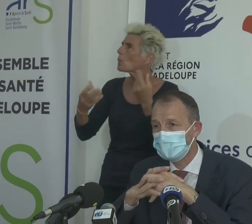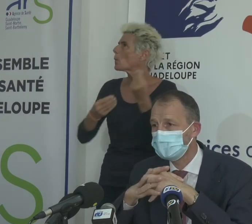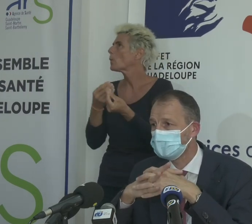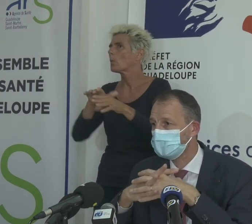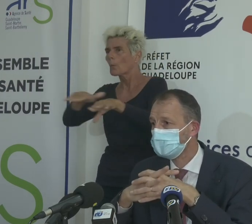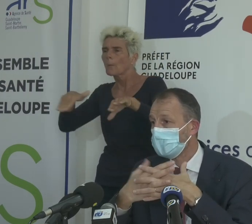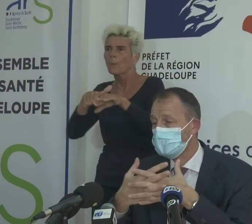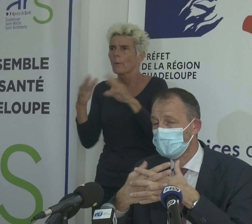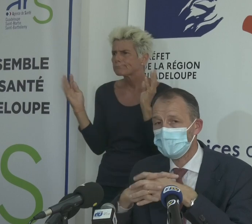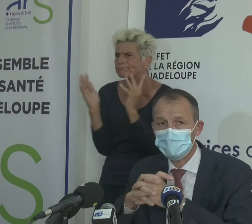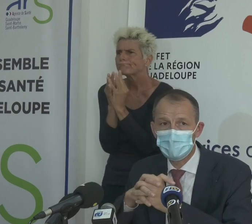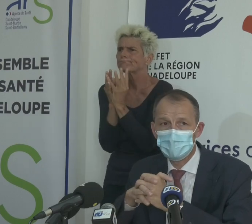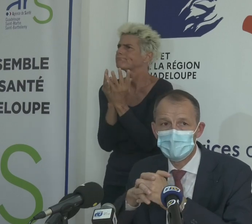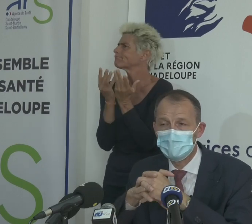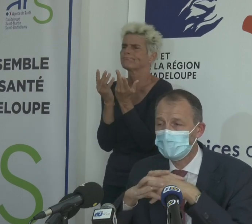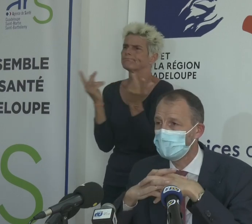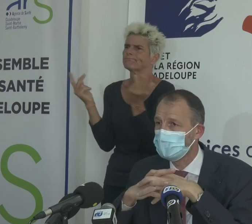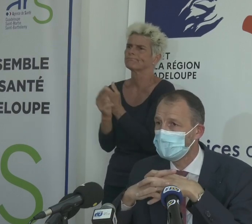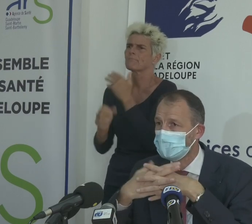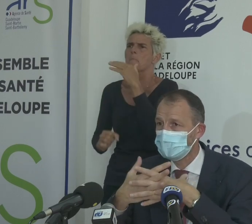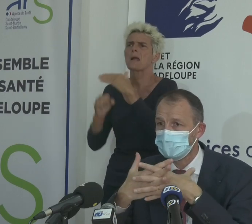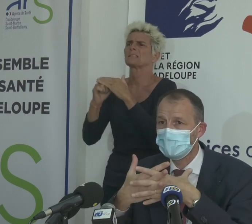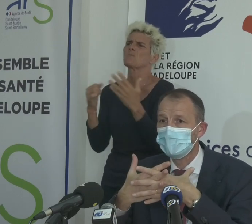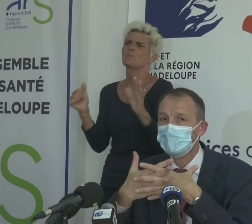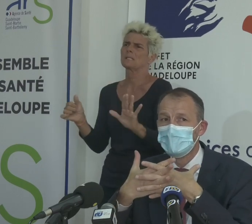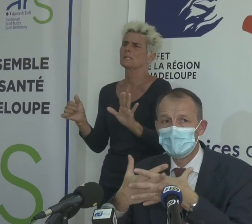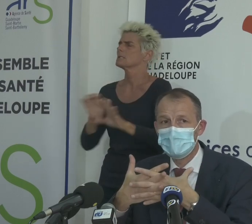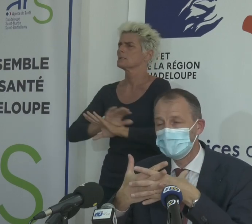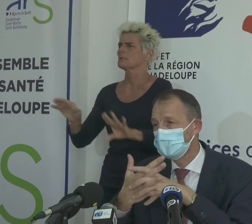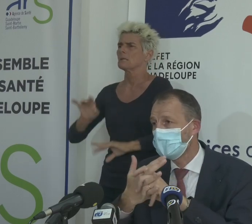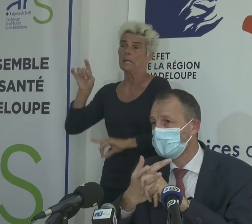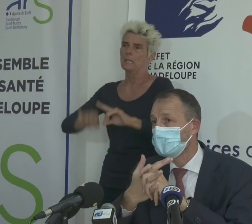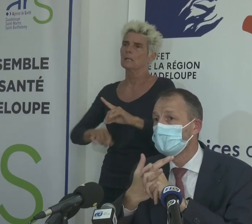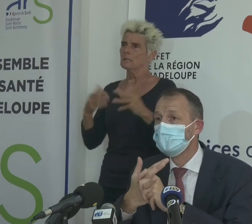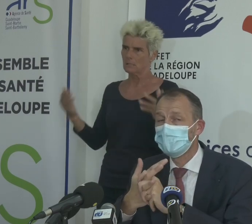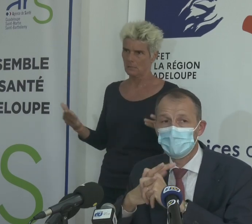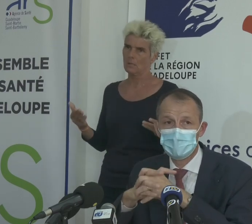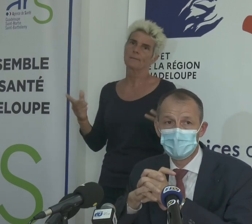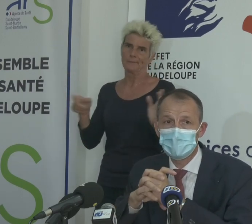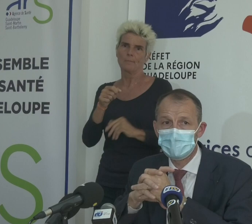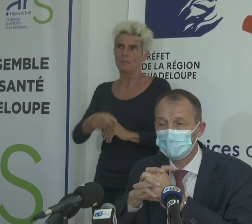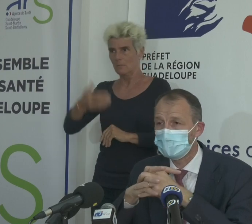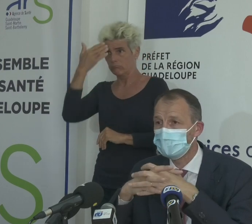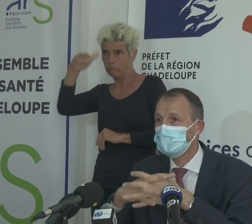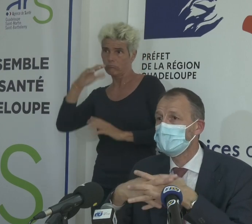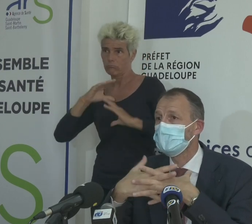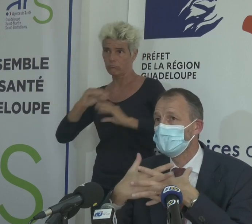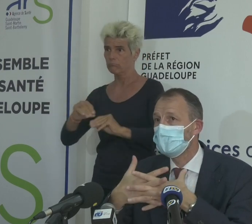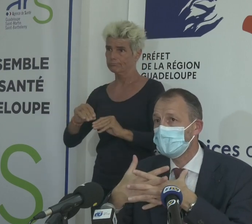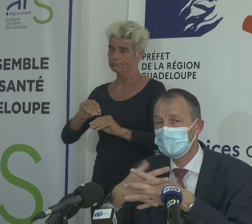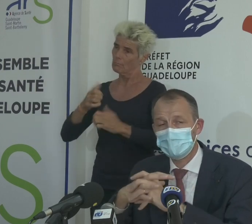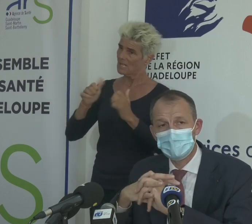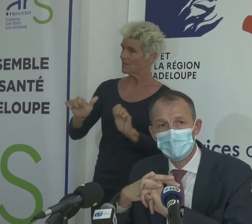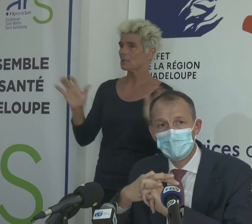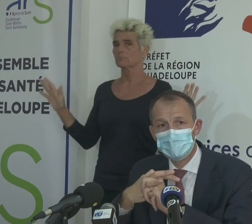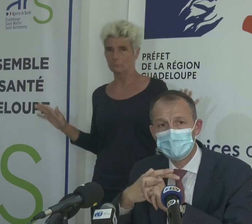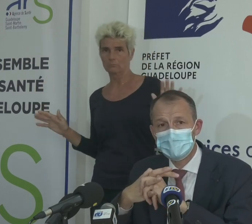bord des rivières. Je pense au rassemblement de plus de six sur la voie publique. Ce sont des endroits dans lesquels on vous demande de ne pas vous rassembler, de ne